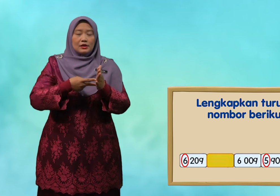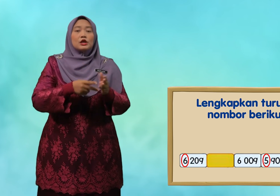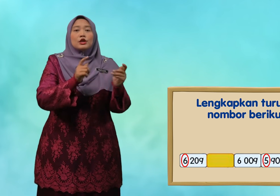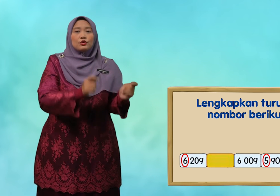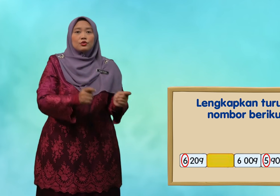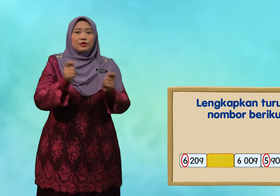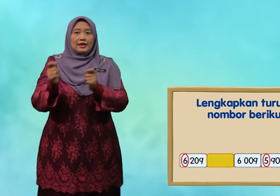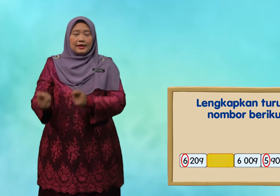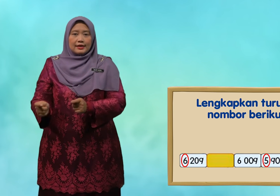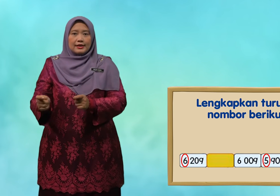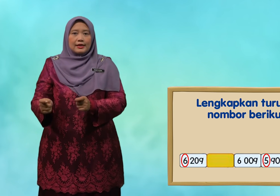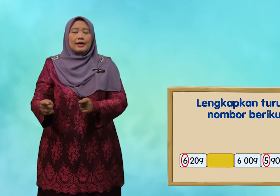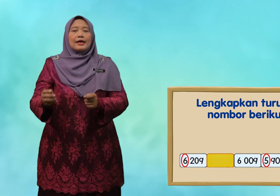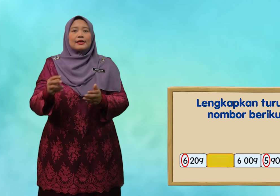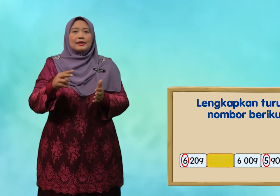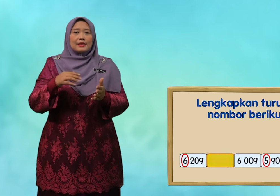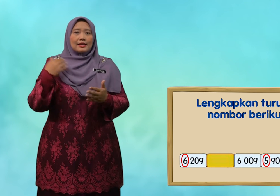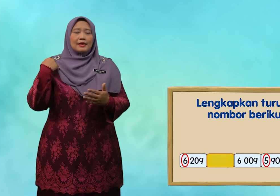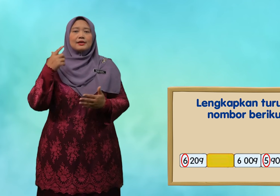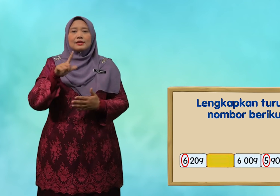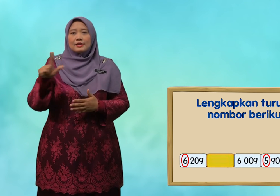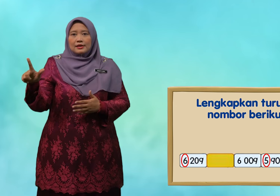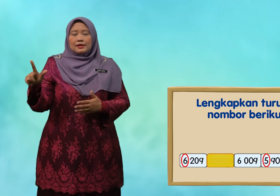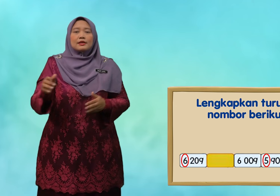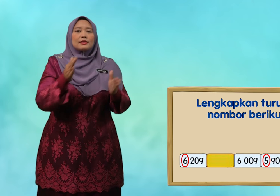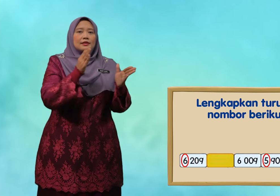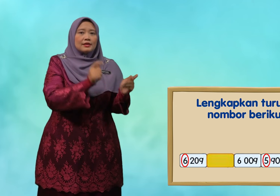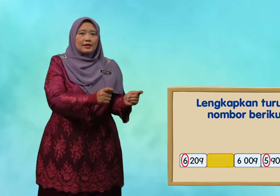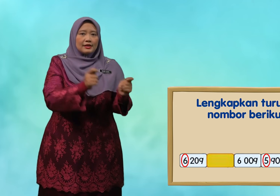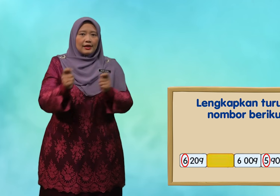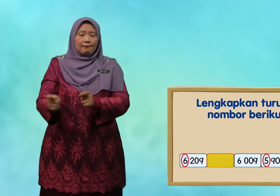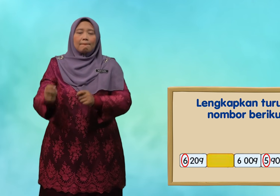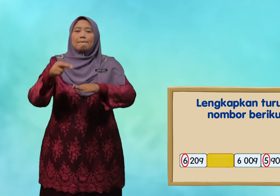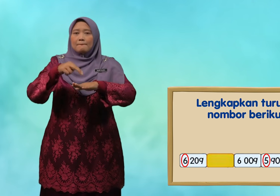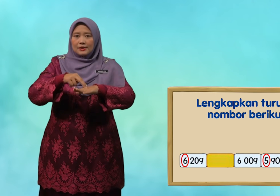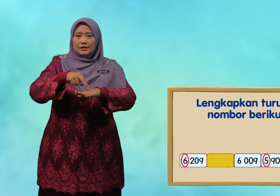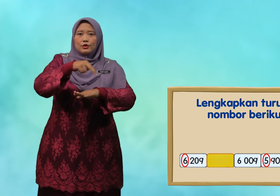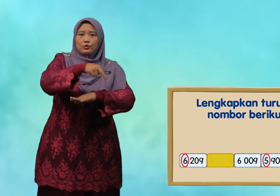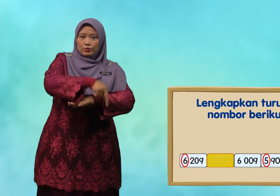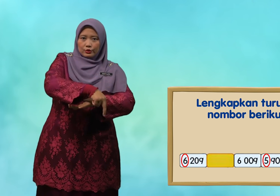turutan ini adalah tertib menurun